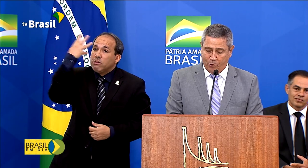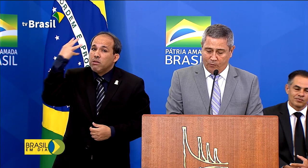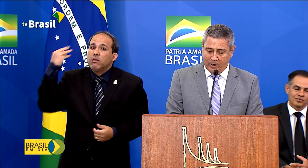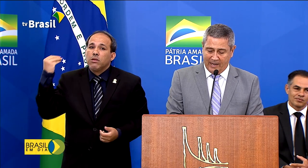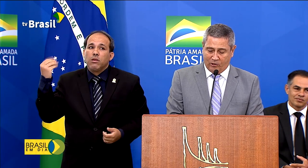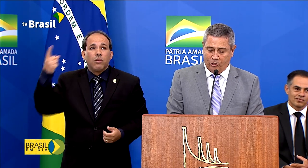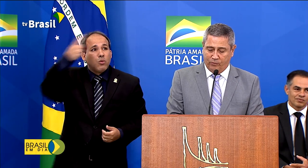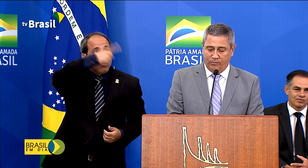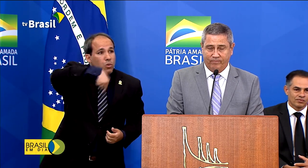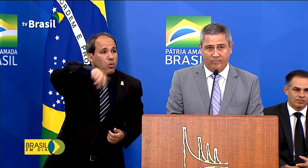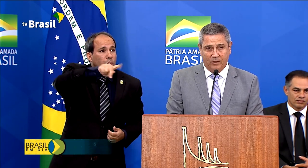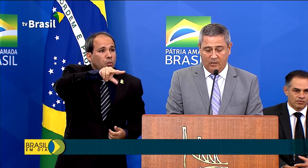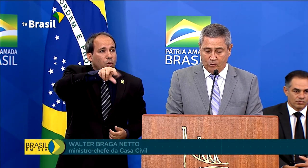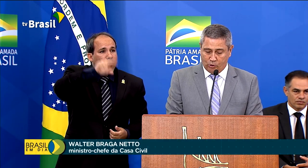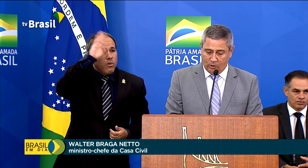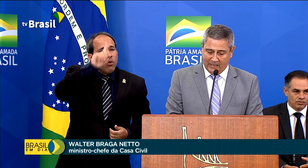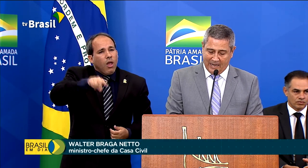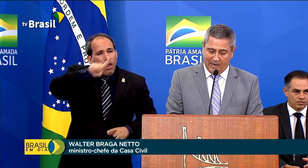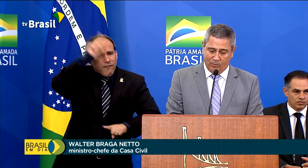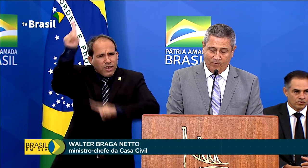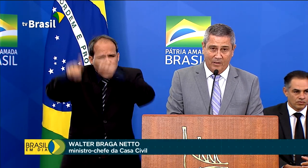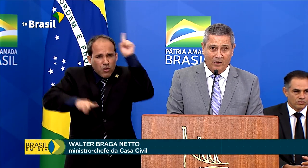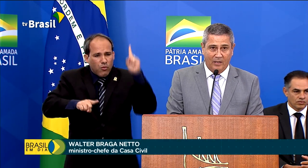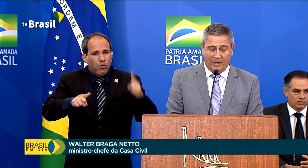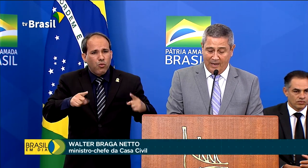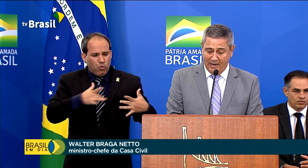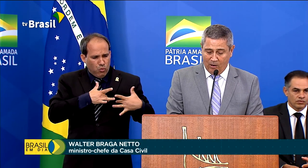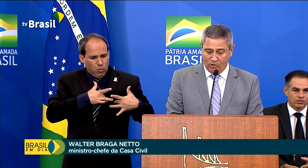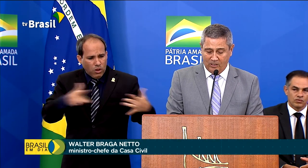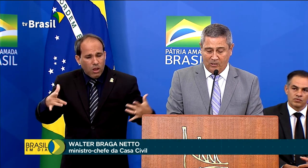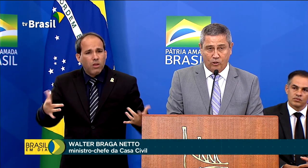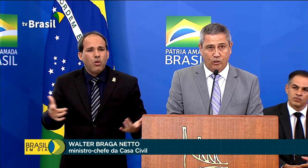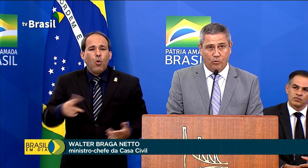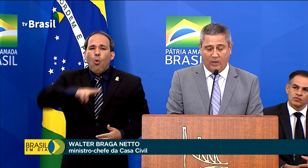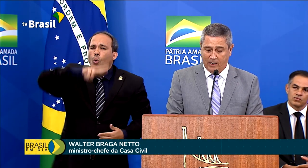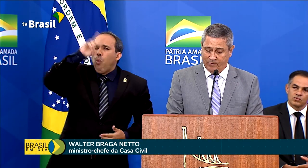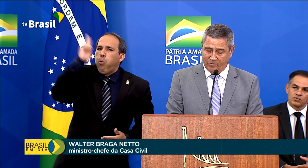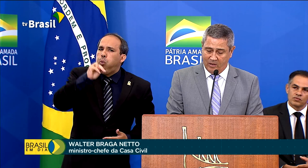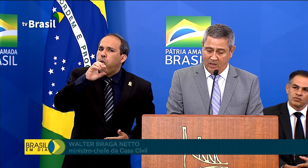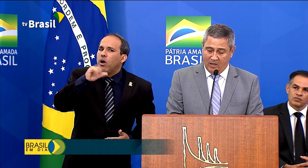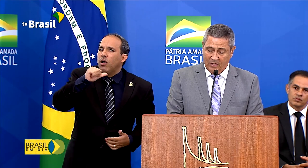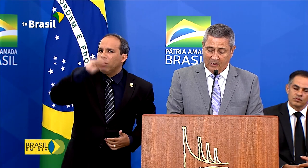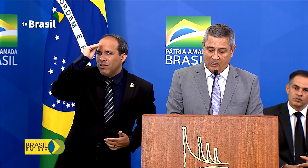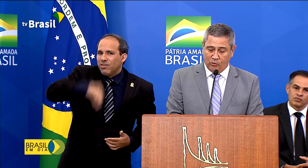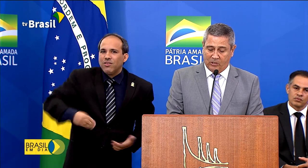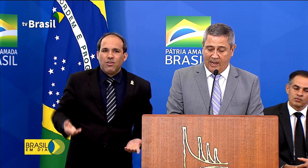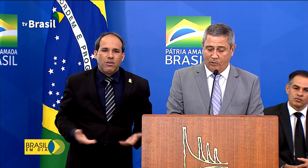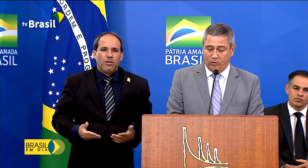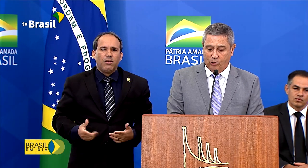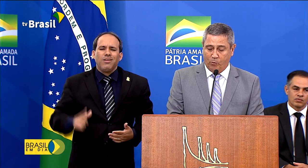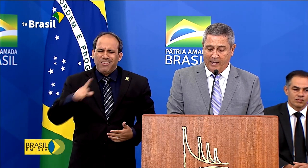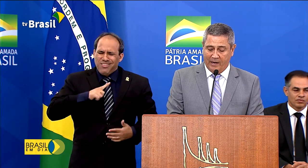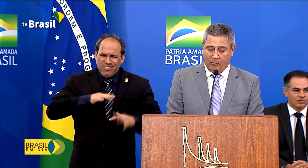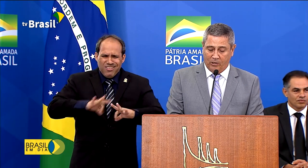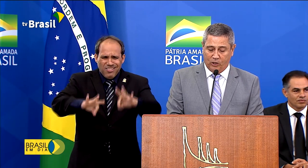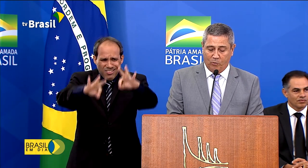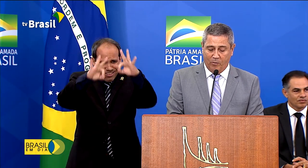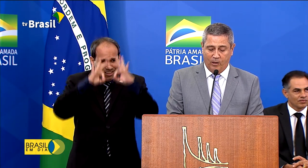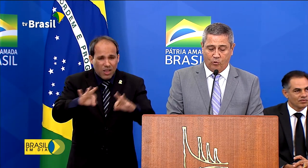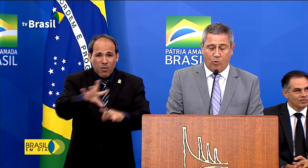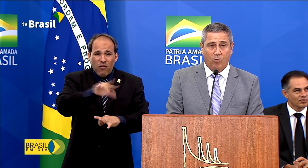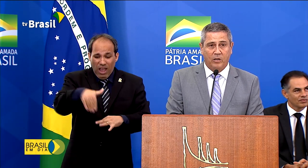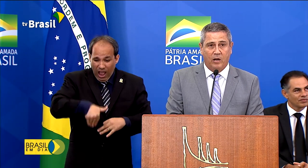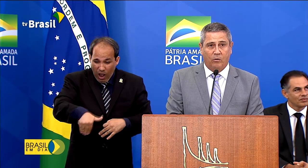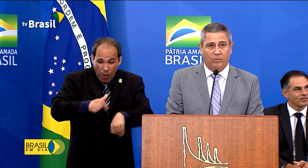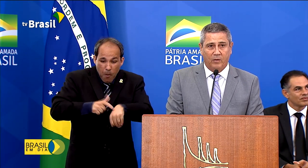somos um povo criativo, solidário e que não desiste nunca. Estamos certos que superaremos este